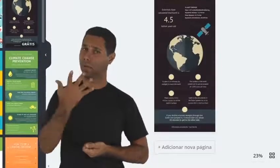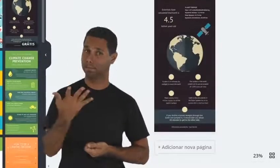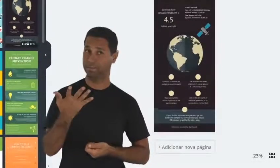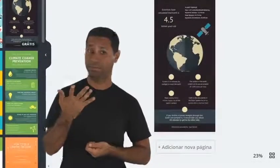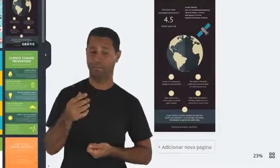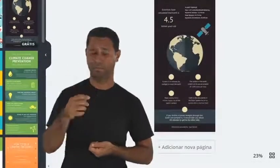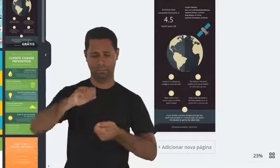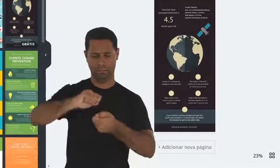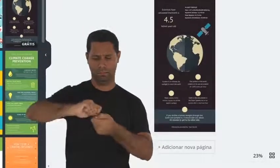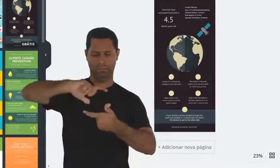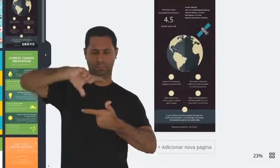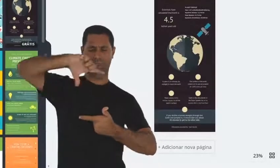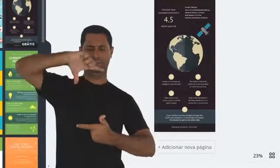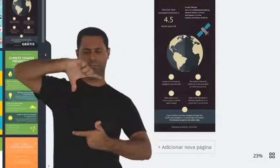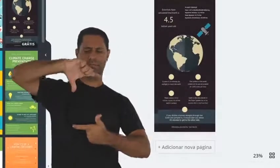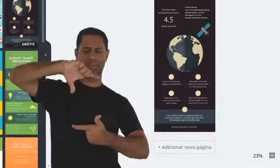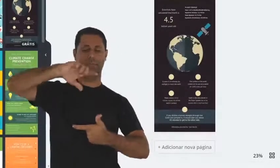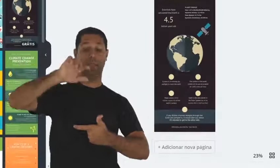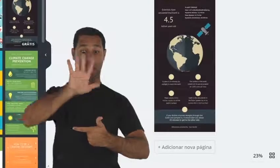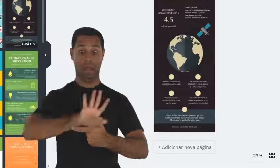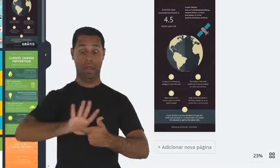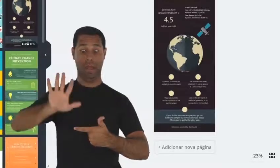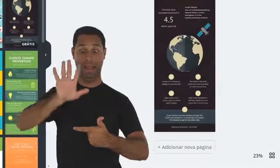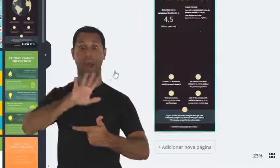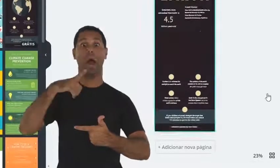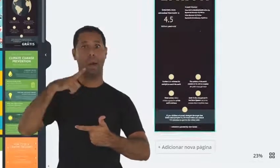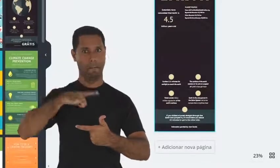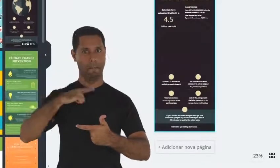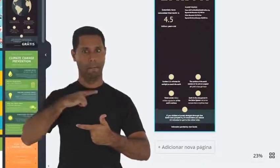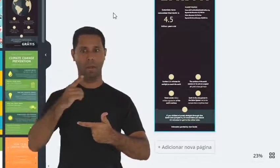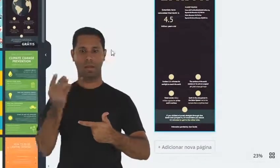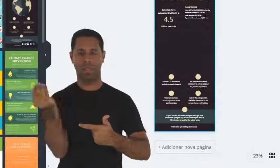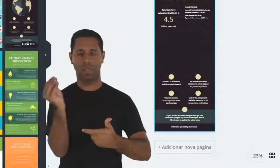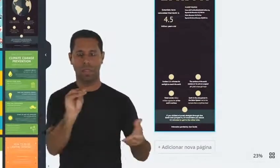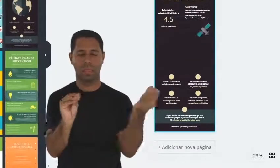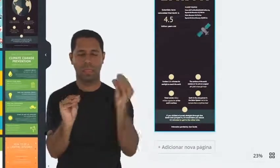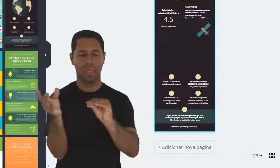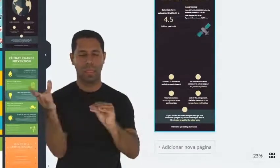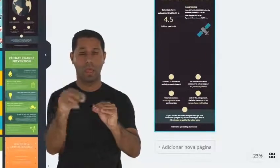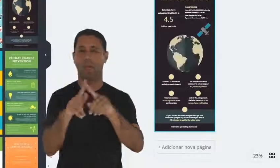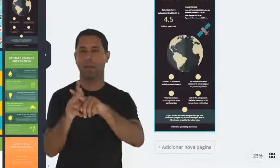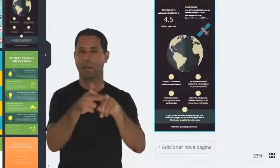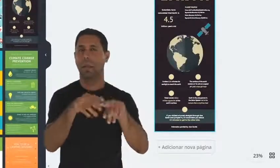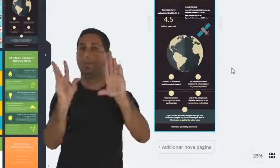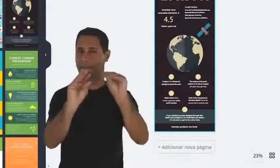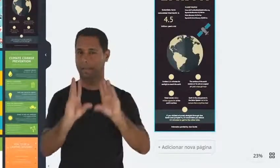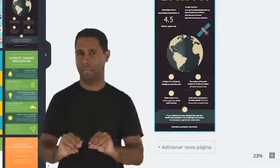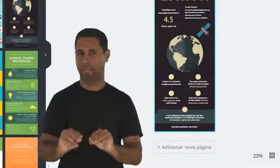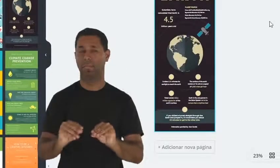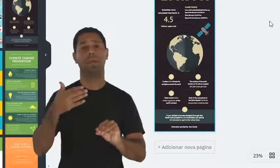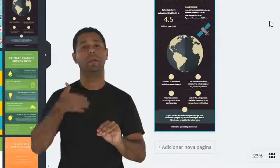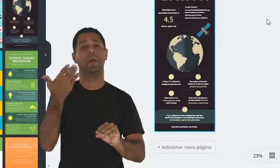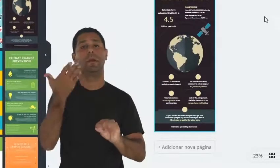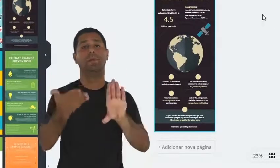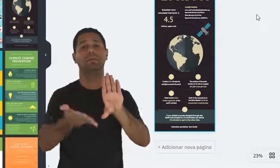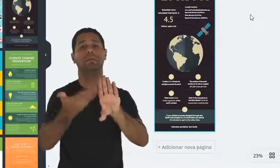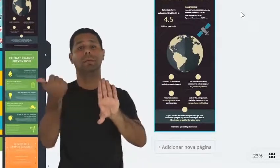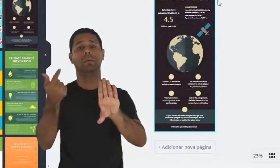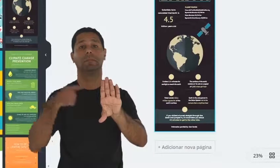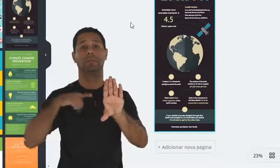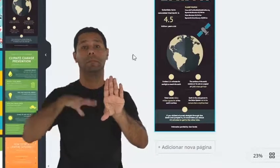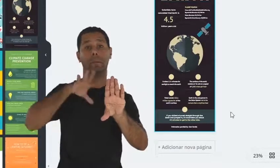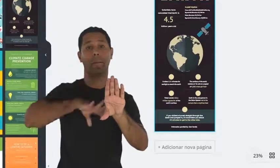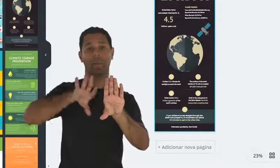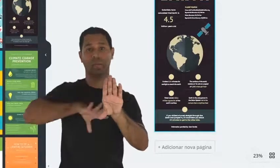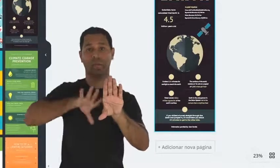Bom, com ele disponível, eu posso fazer a edição deste infográfico. Então, aqui eu